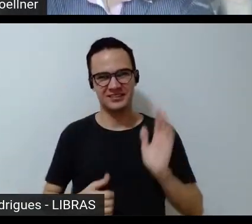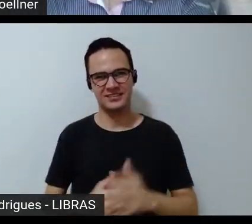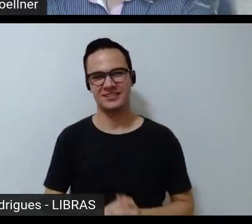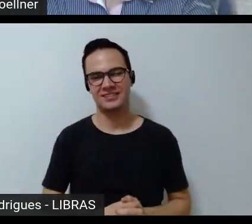tchau tchau tchau